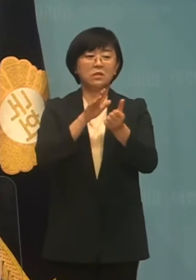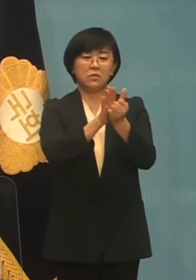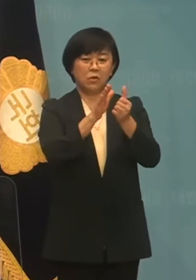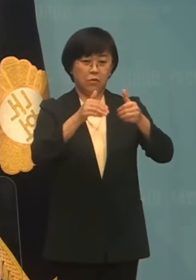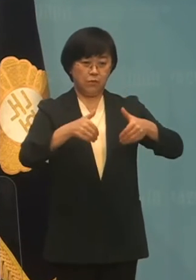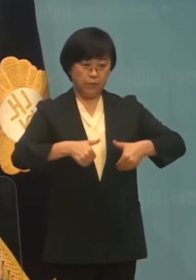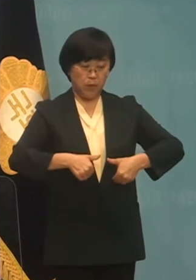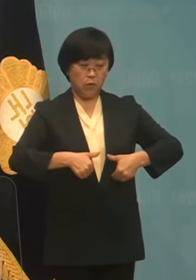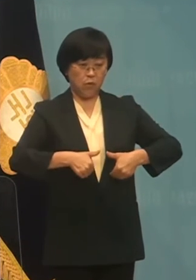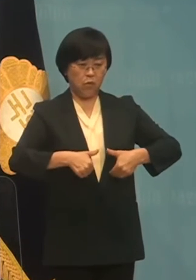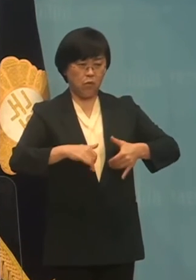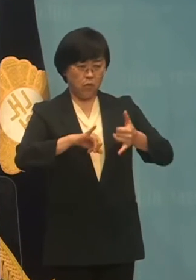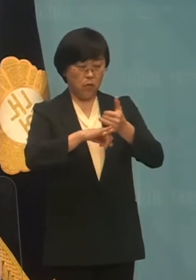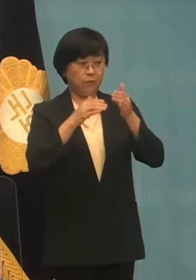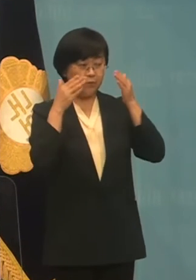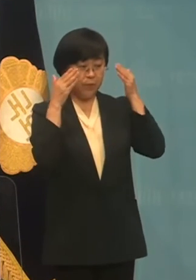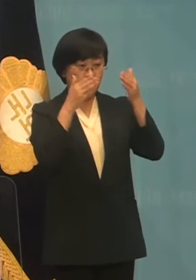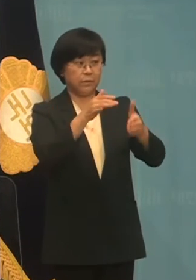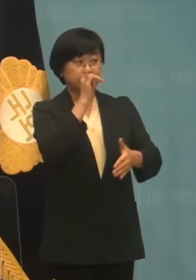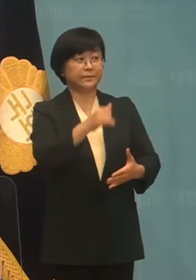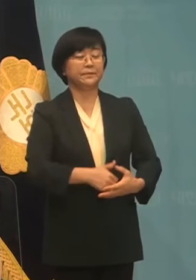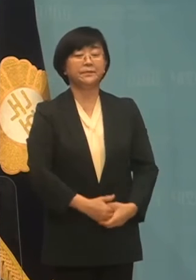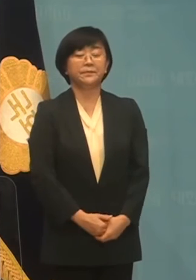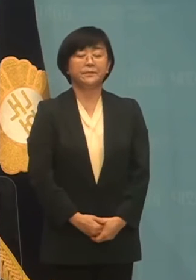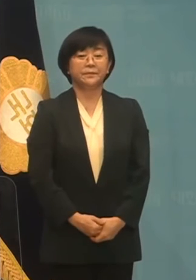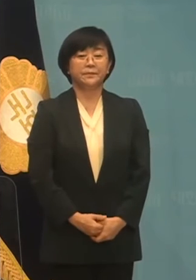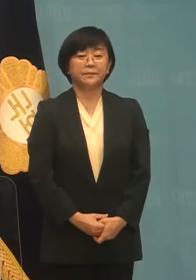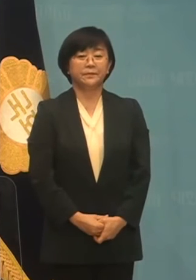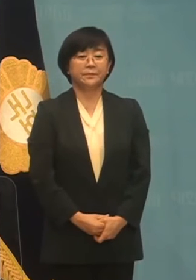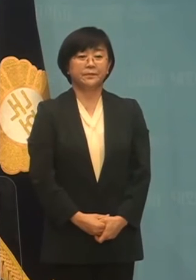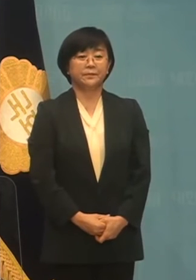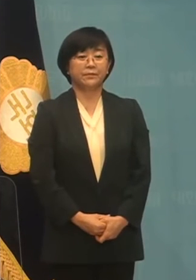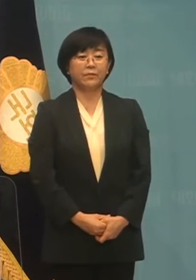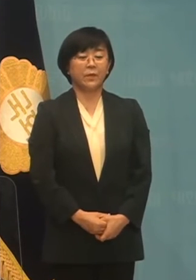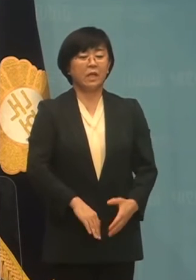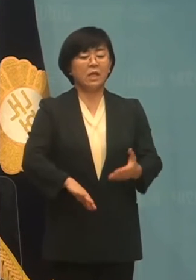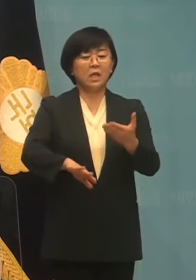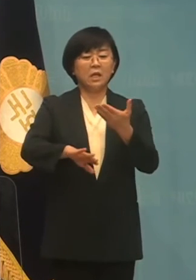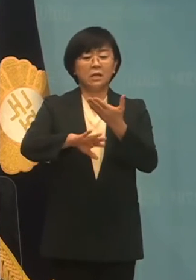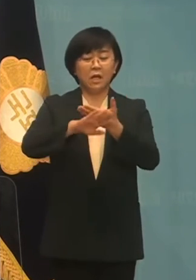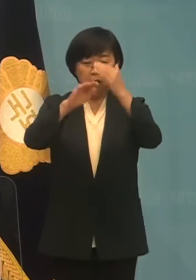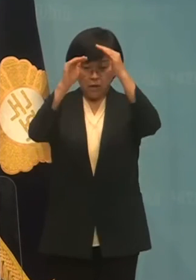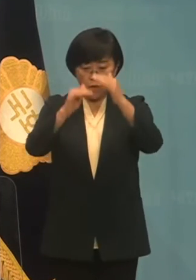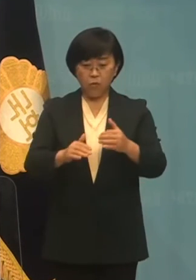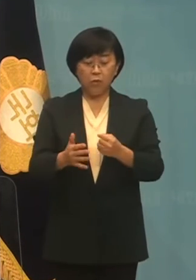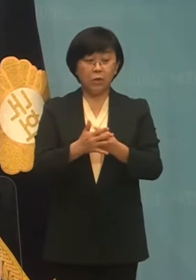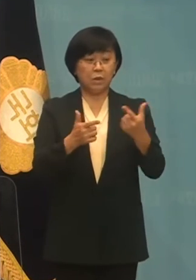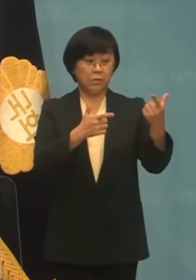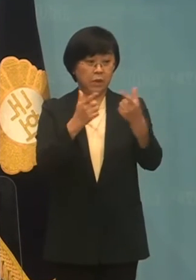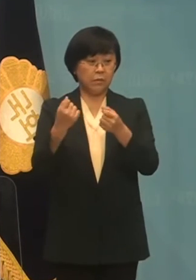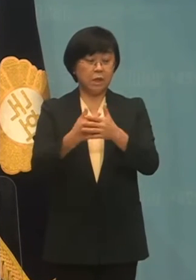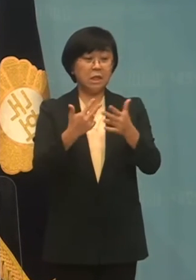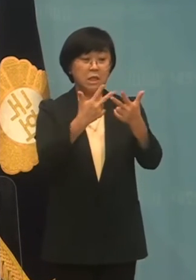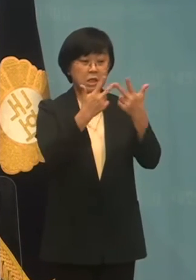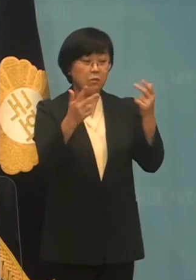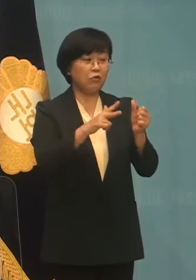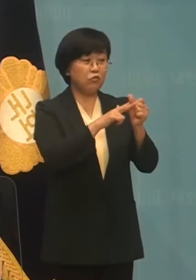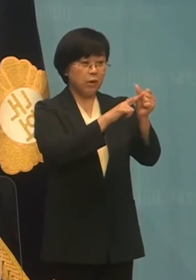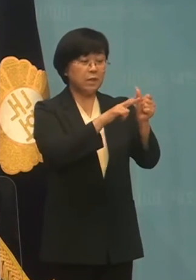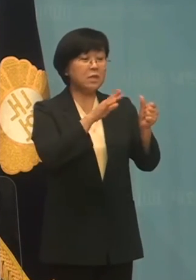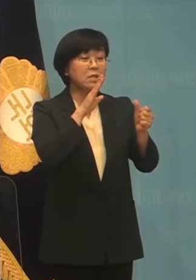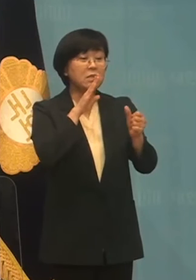집중되어야 함을 강조한 것입니다. 다른 전문을 보면 누구나 알 수 있는 이재명 후보의